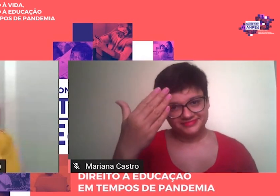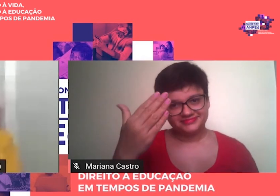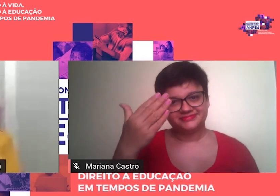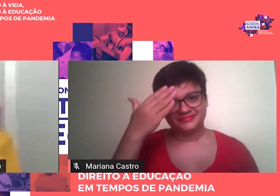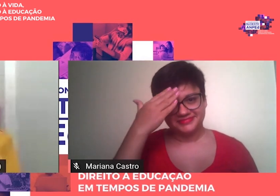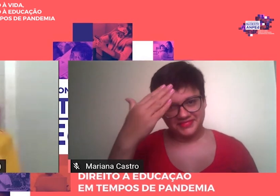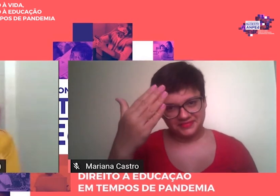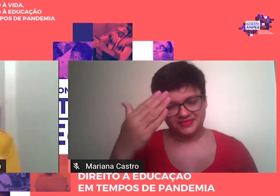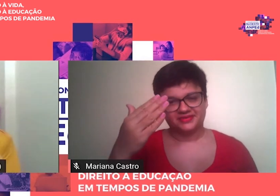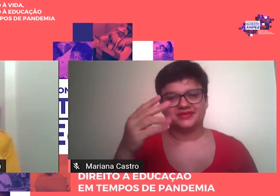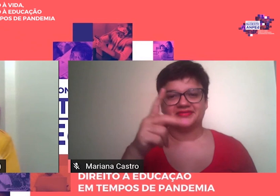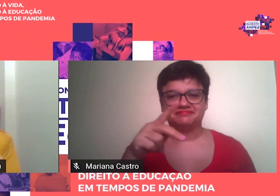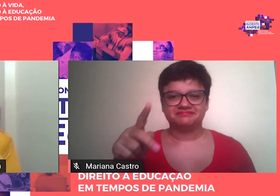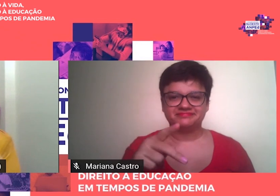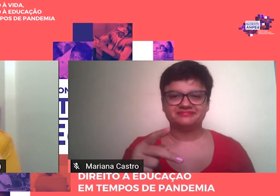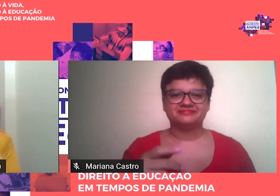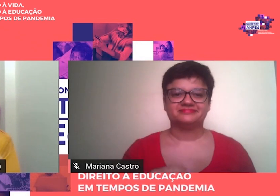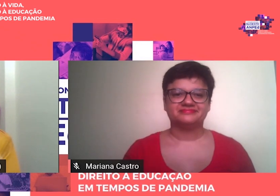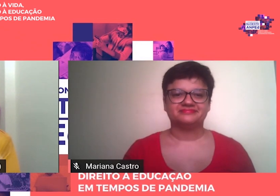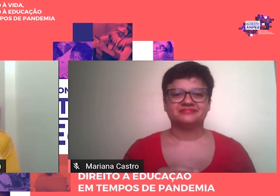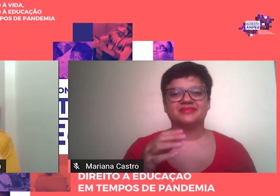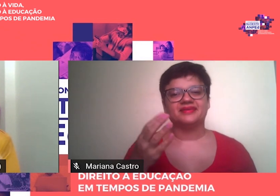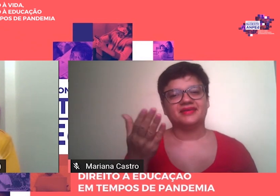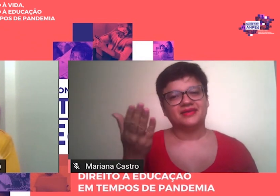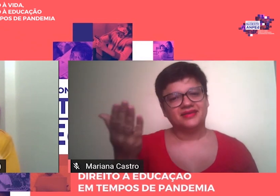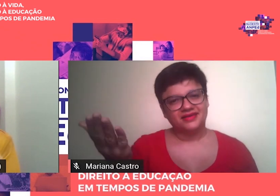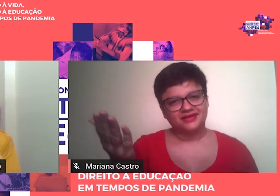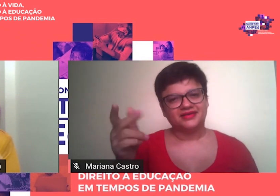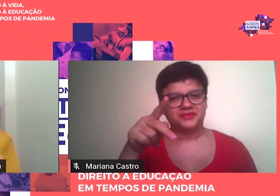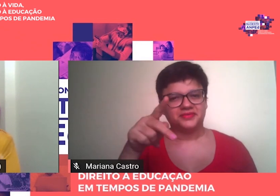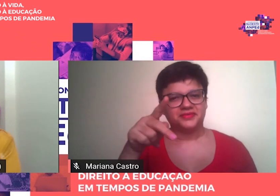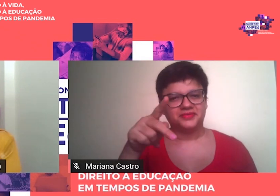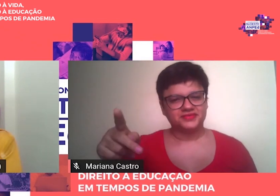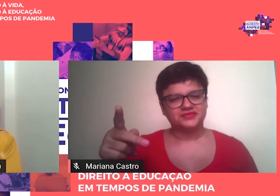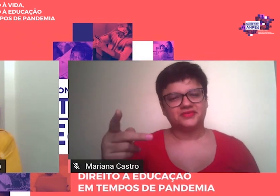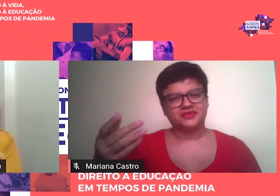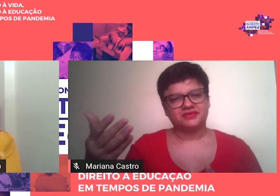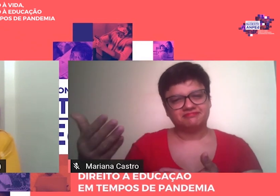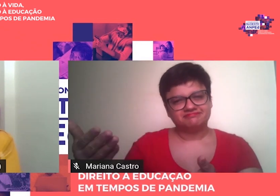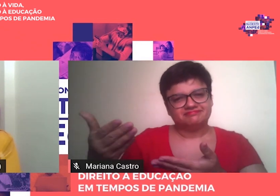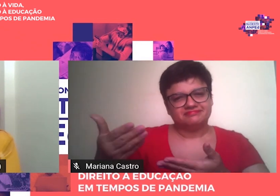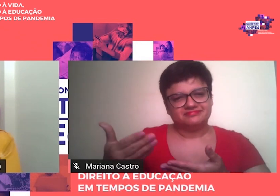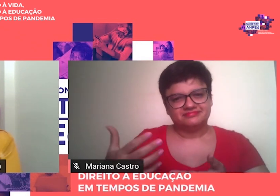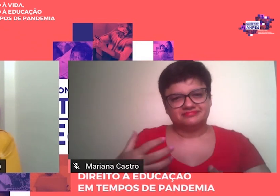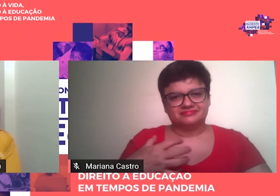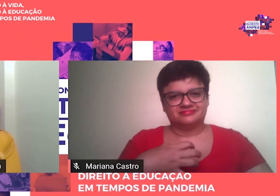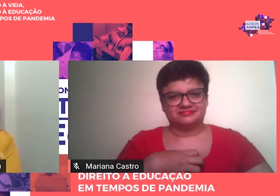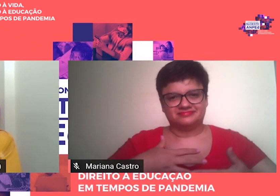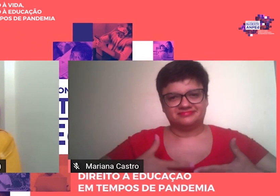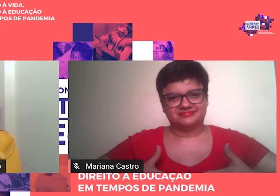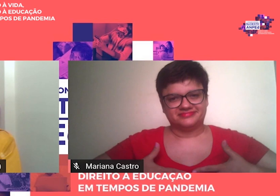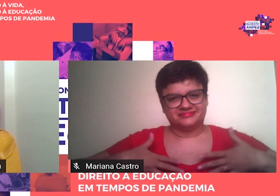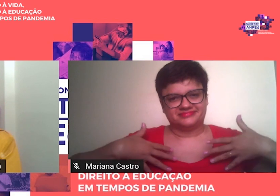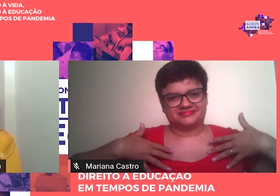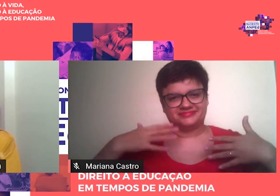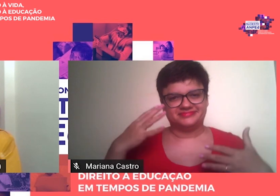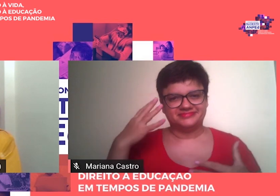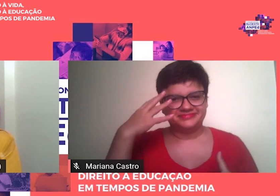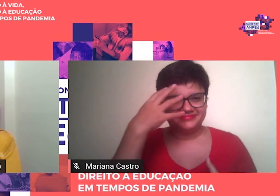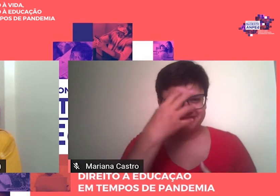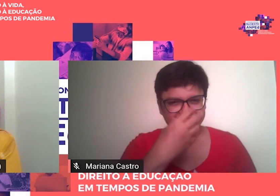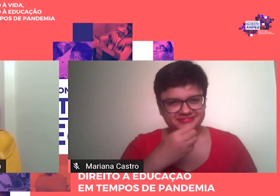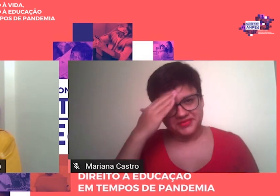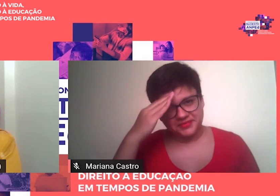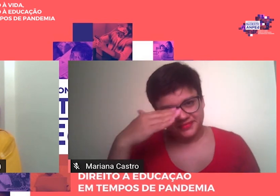Giovana Giovana Muito nos honra Com essas palavras E abre Brilhantemente Essa homenagem